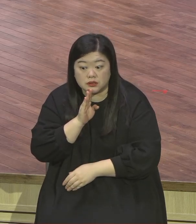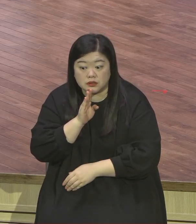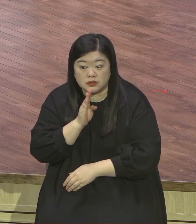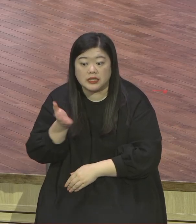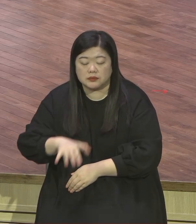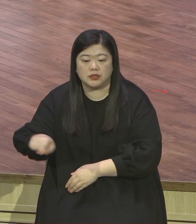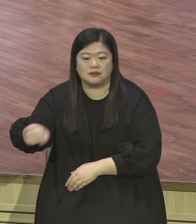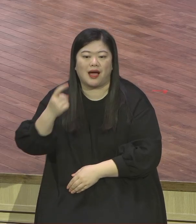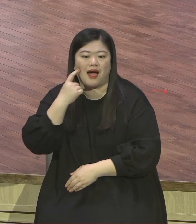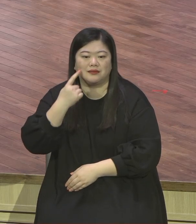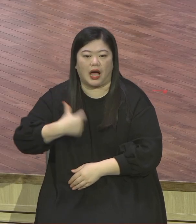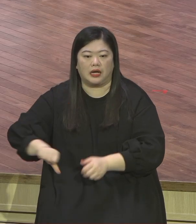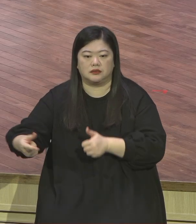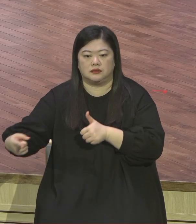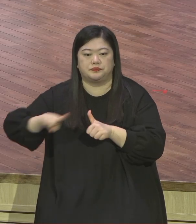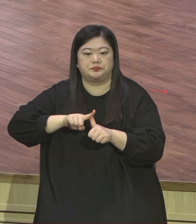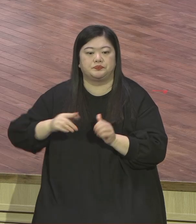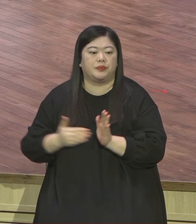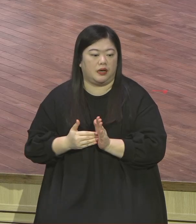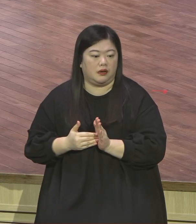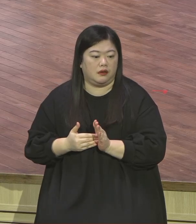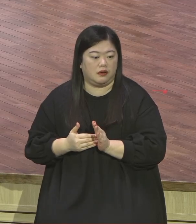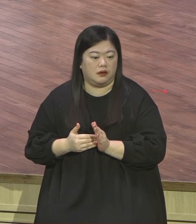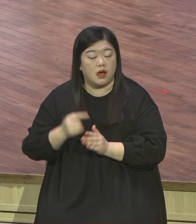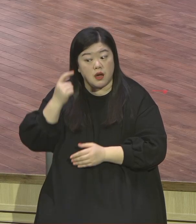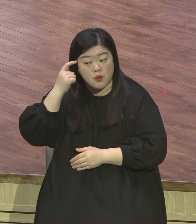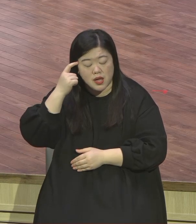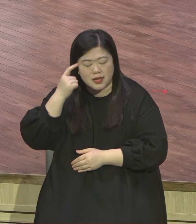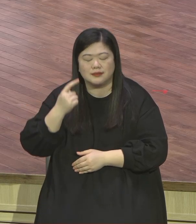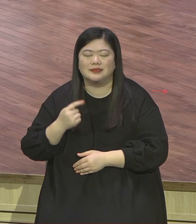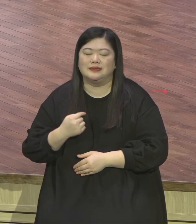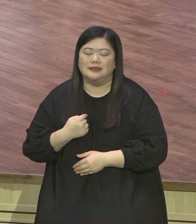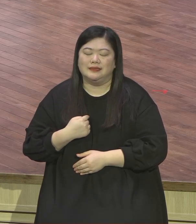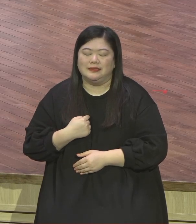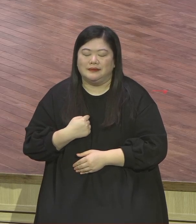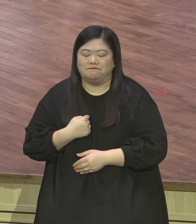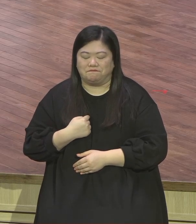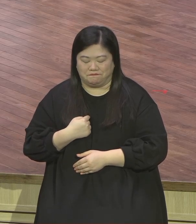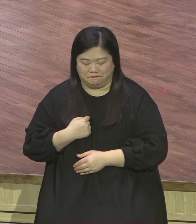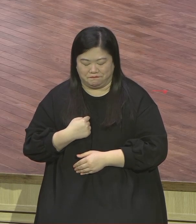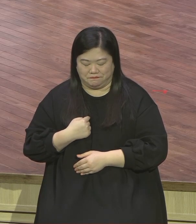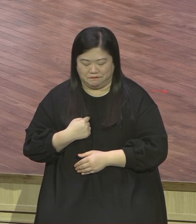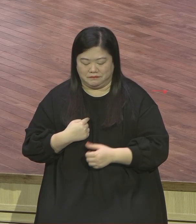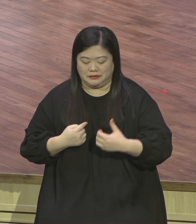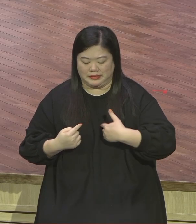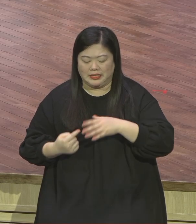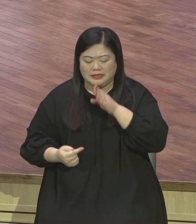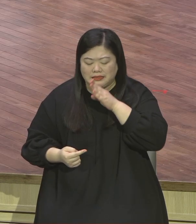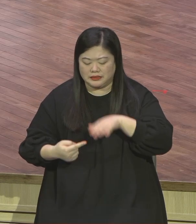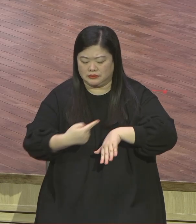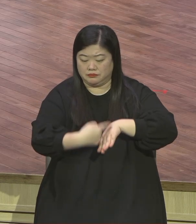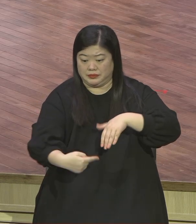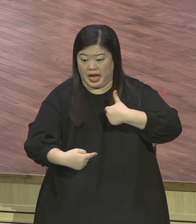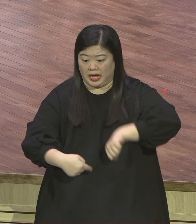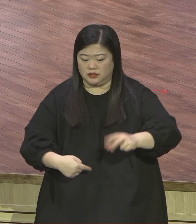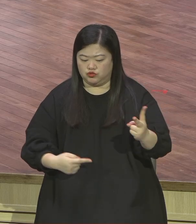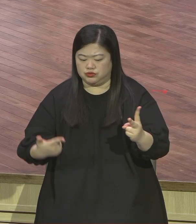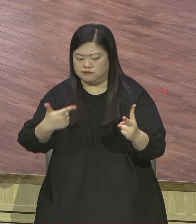삼았어요 왜 사랑의 원자 타니까 사랑을 그리스도의 사랑이 너무 자기를 지배하니까